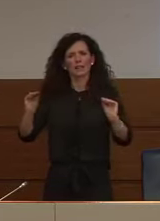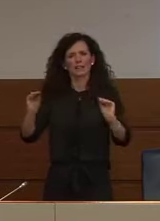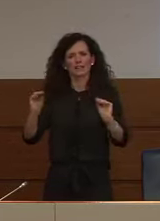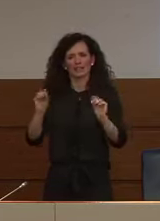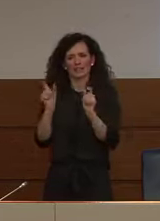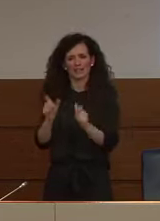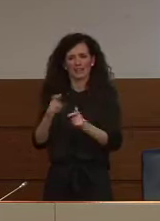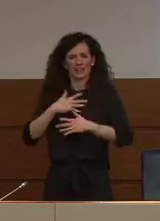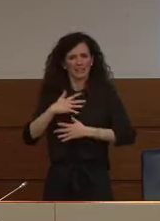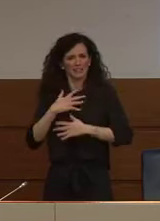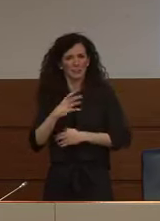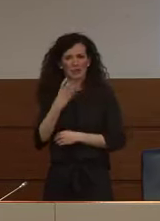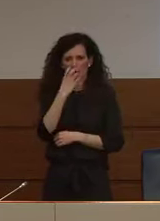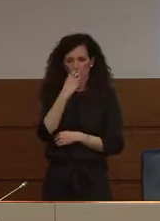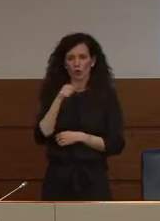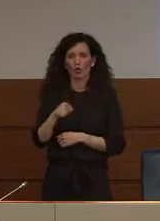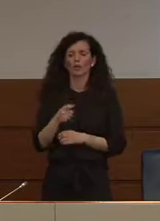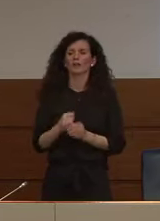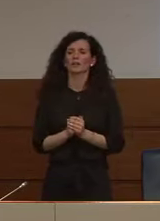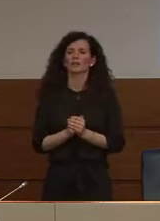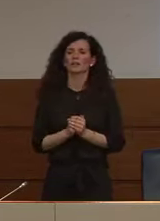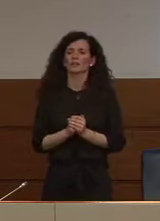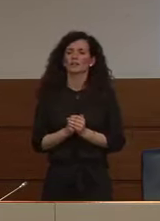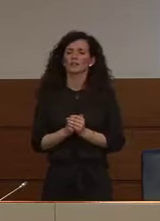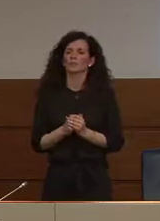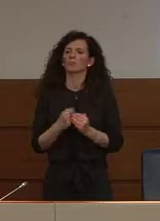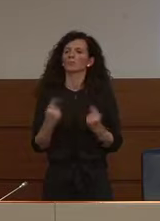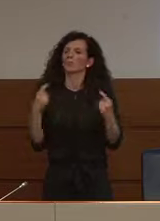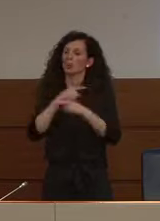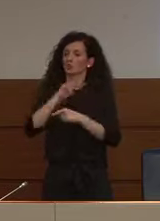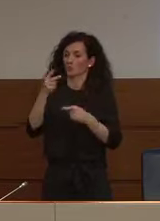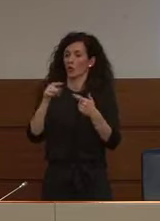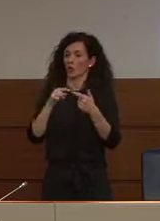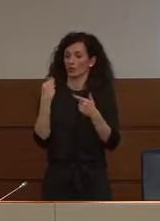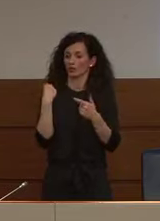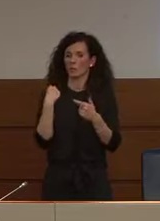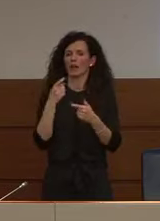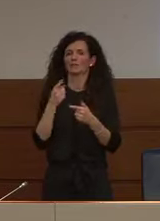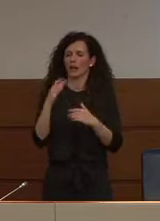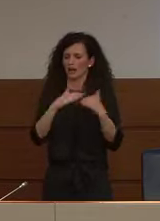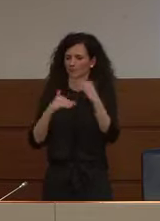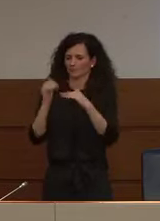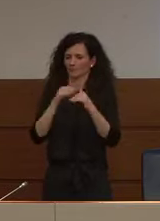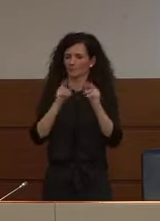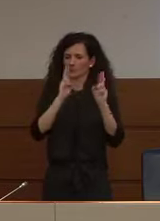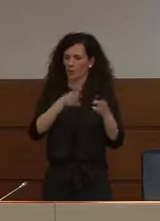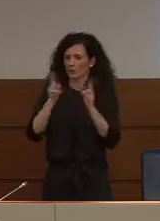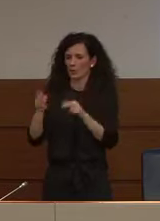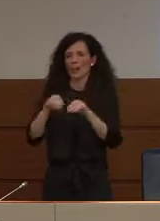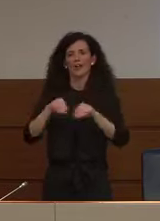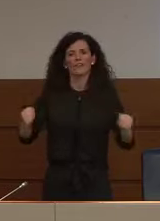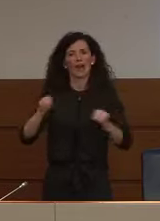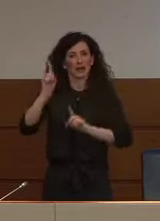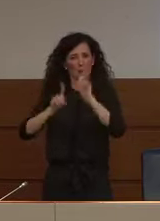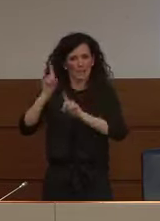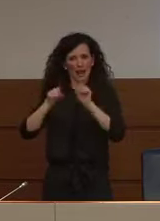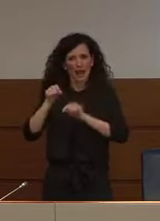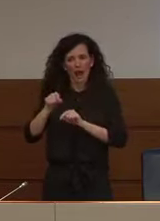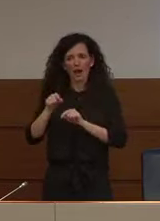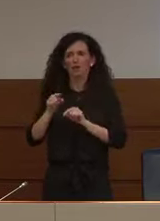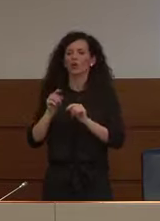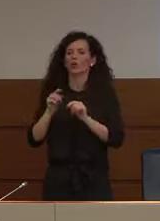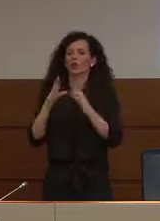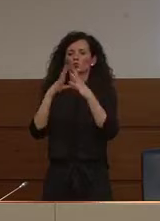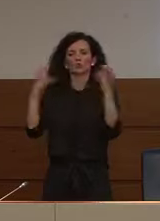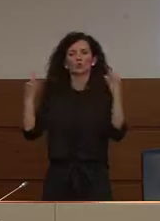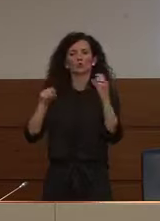realizzazione della struttura alla fiera di Milano una struttura di terapia